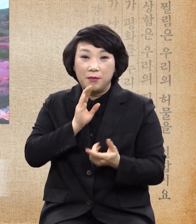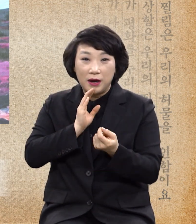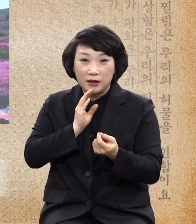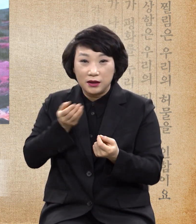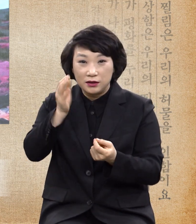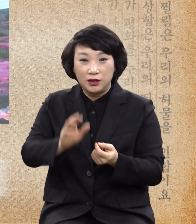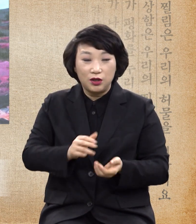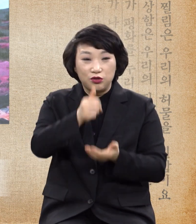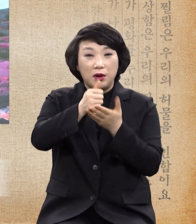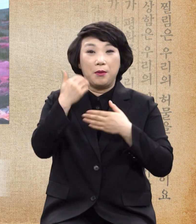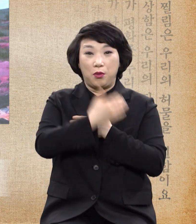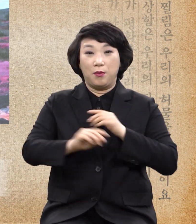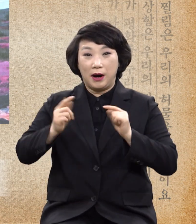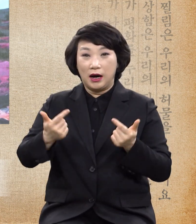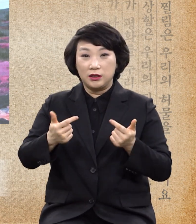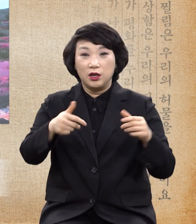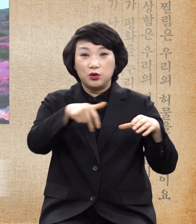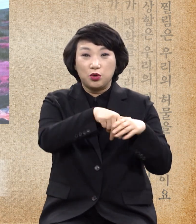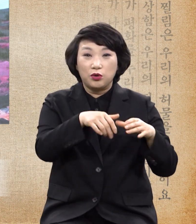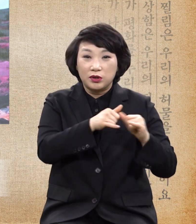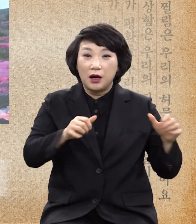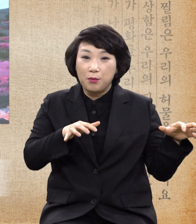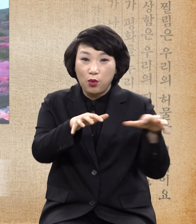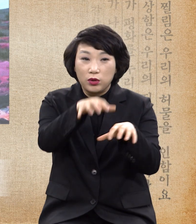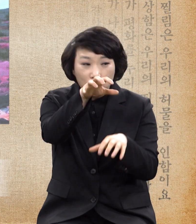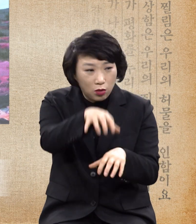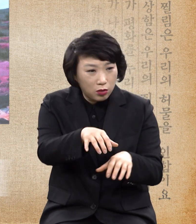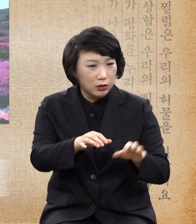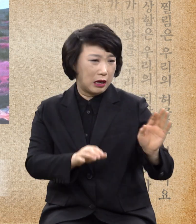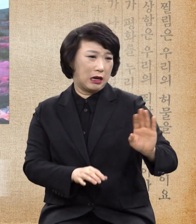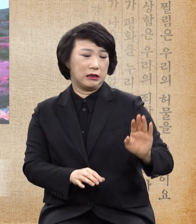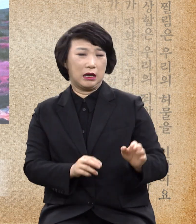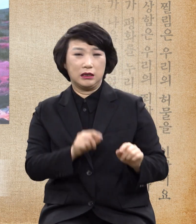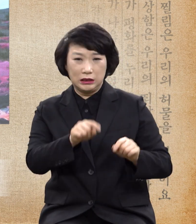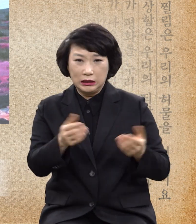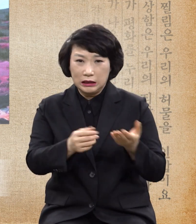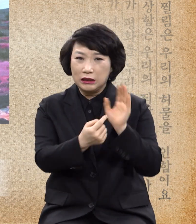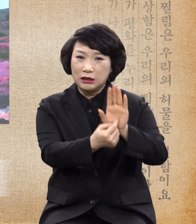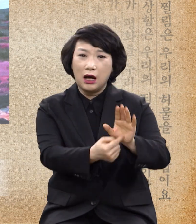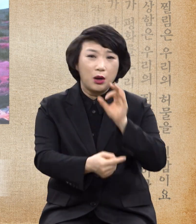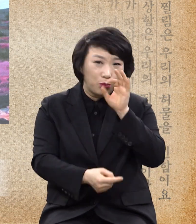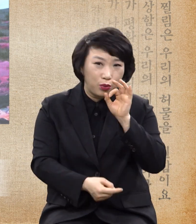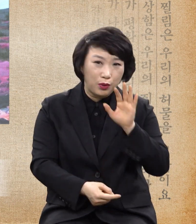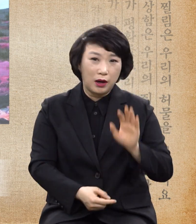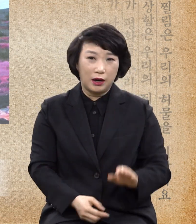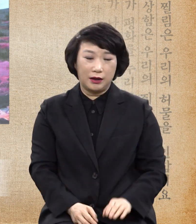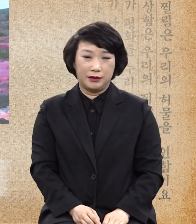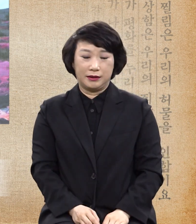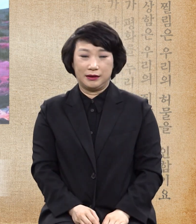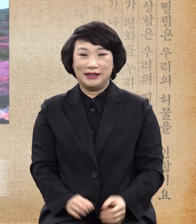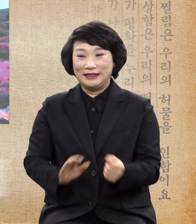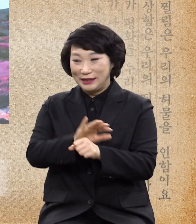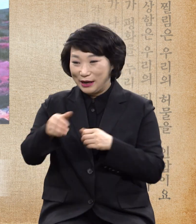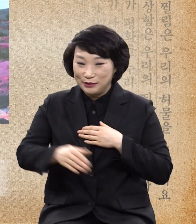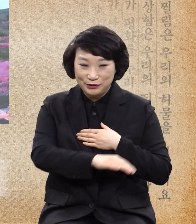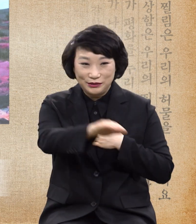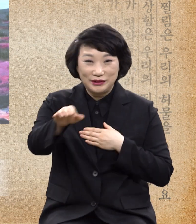종교적 행사하는 장소라면 결코 이런 일이 없을 것입니다 사랑은 연세가 죽이오